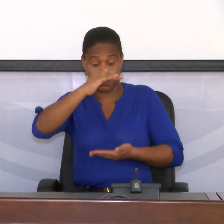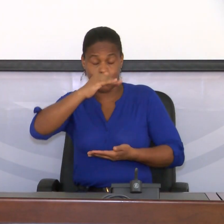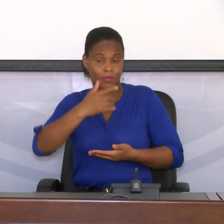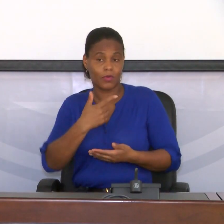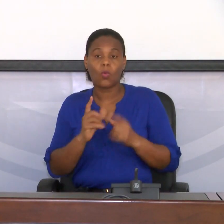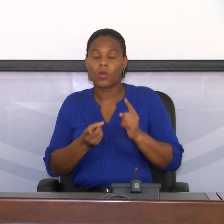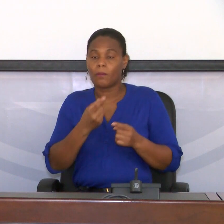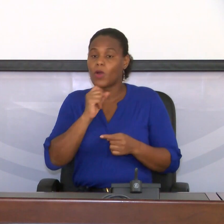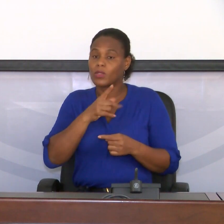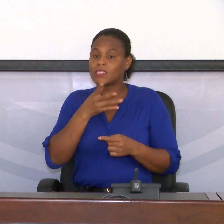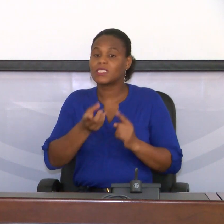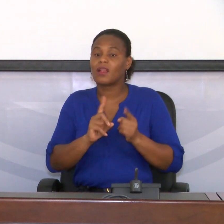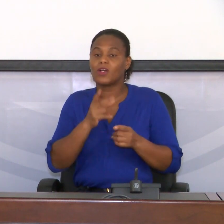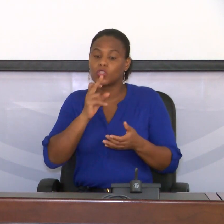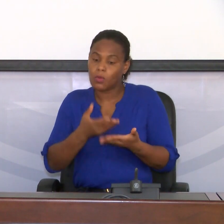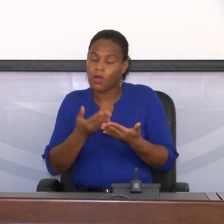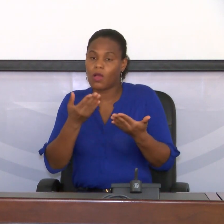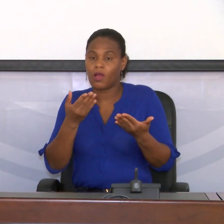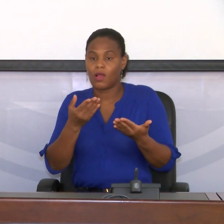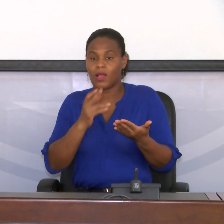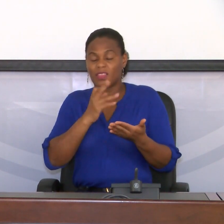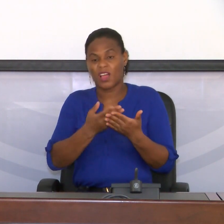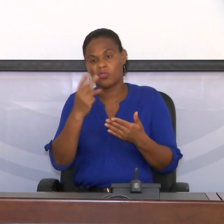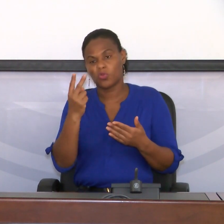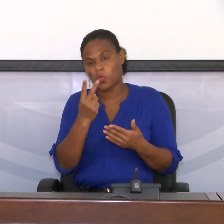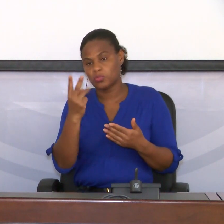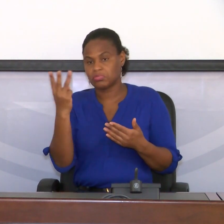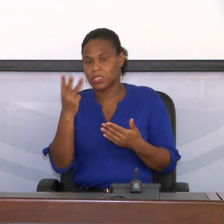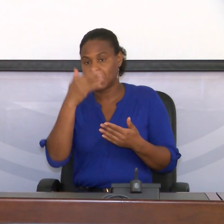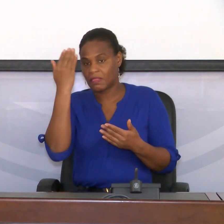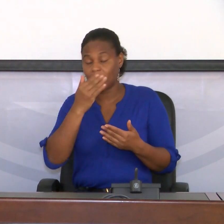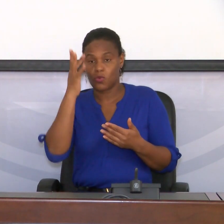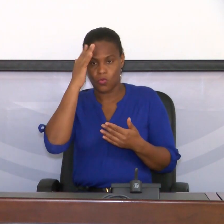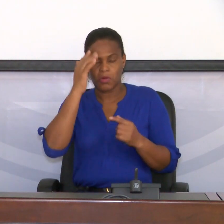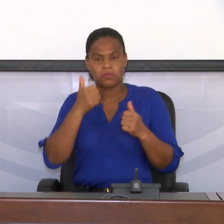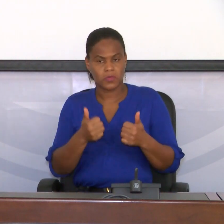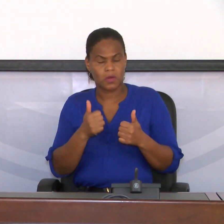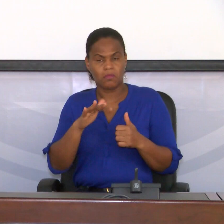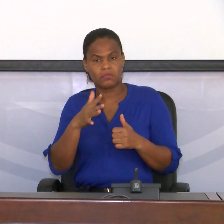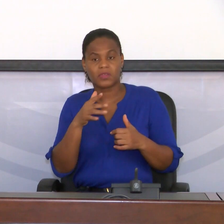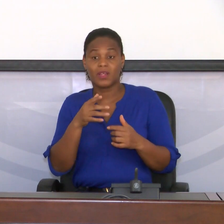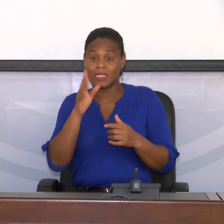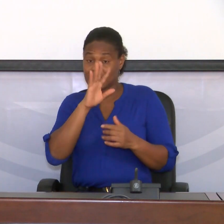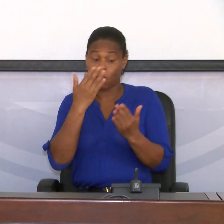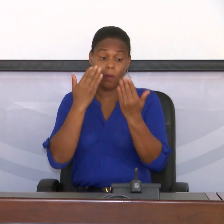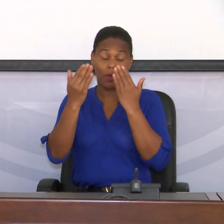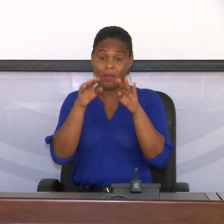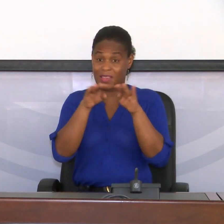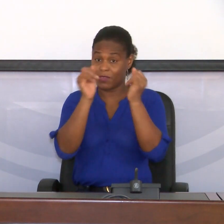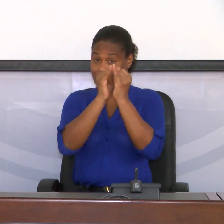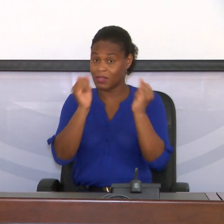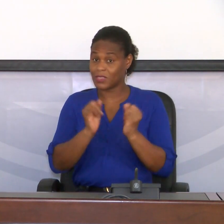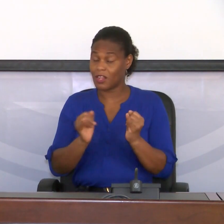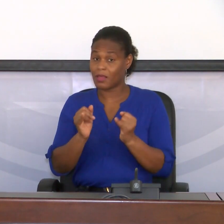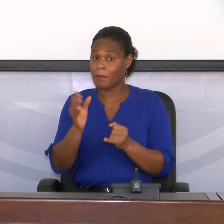as respostas estão sendo dadas em dois, três dias, o que é um número muito razoável comparado com o nível internacional, que